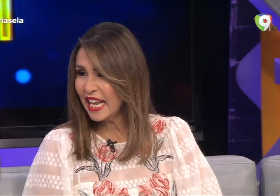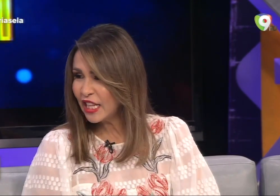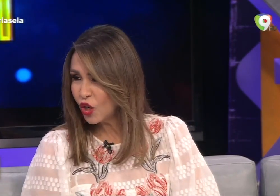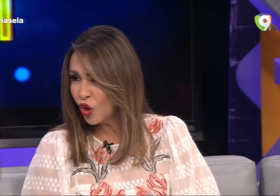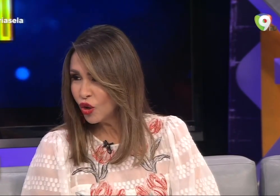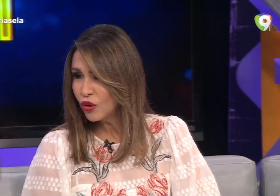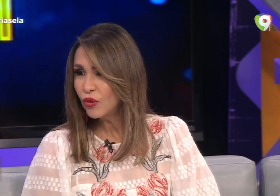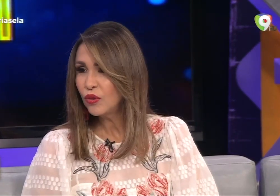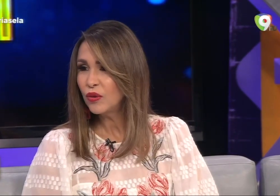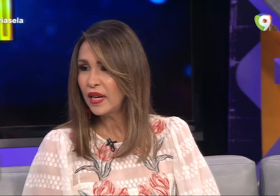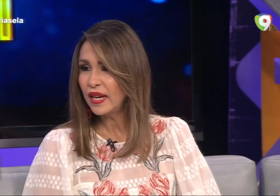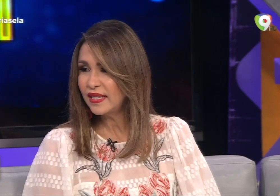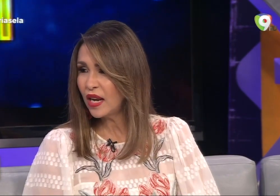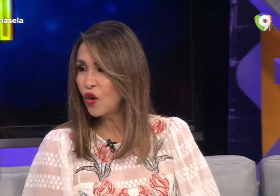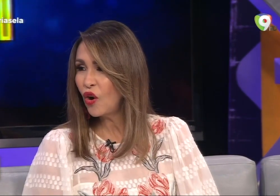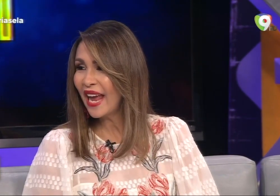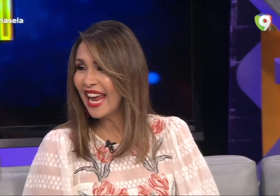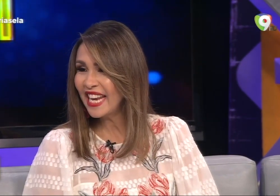genético? ¿Es algo genético?